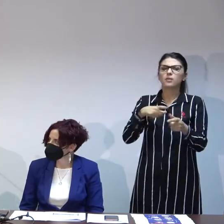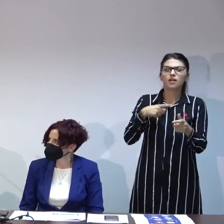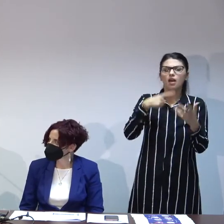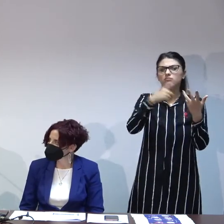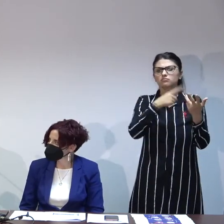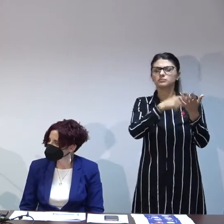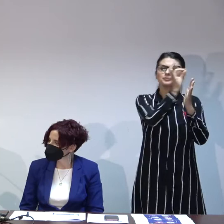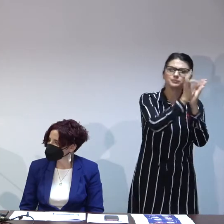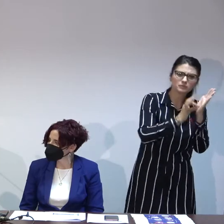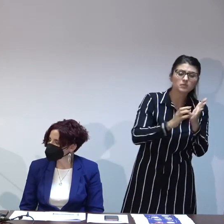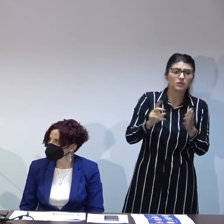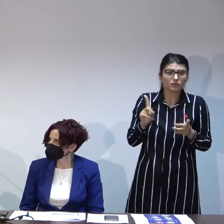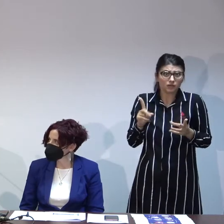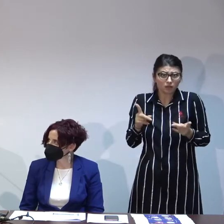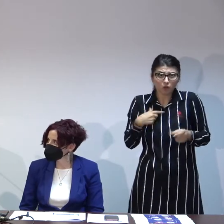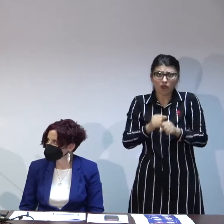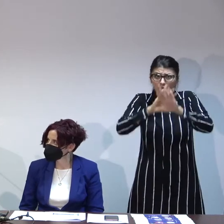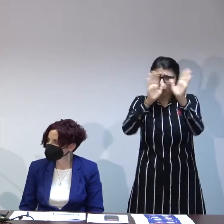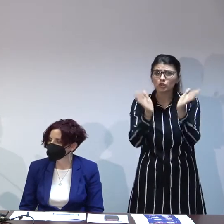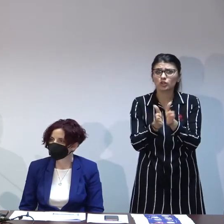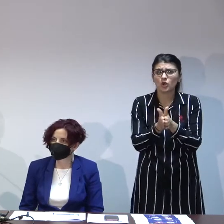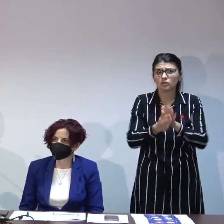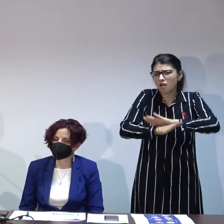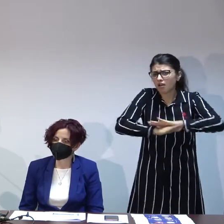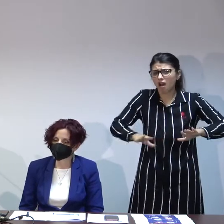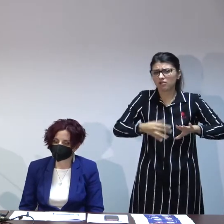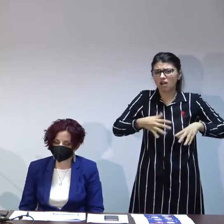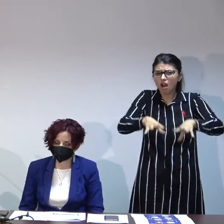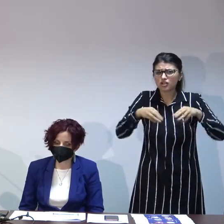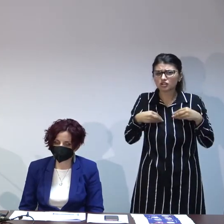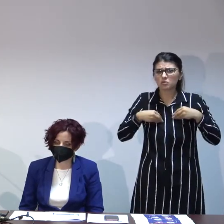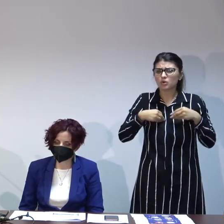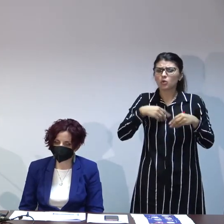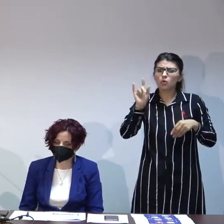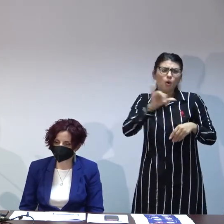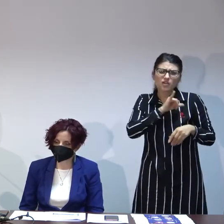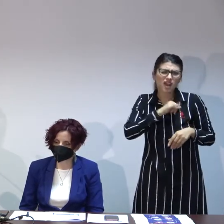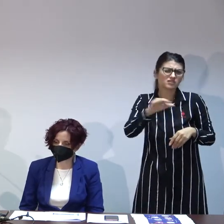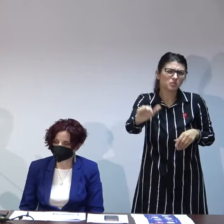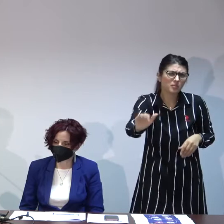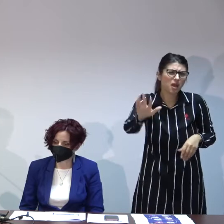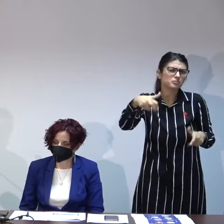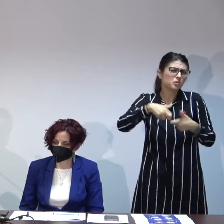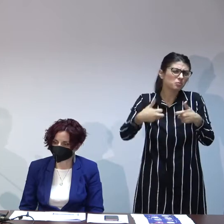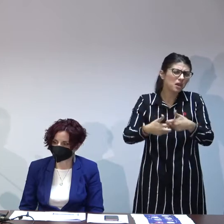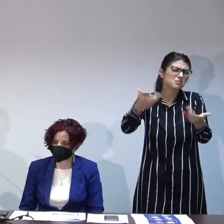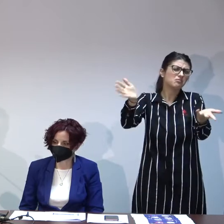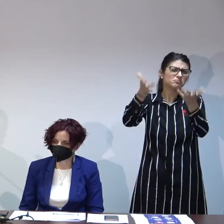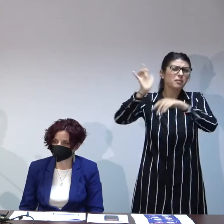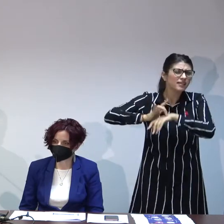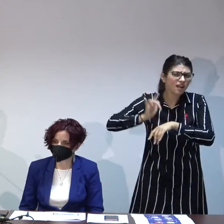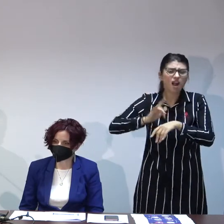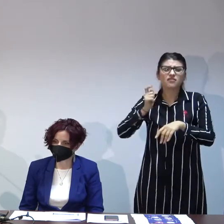gata să acceptăm sau să vedem un copil și care are anumite probleme medicale și care este de o vârstă ceva mai